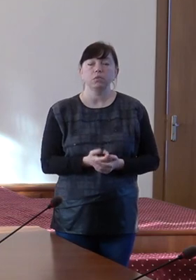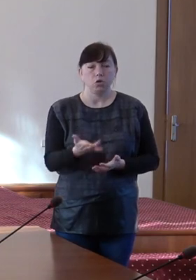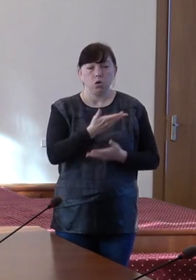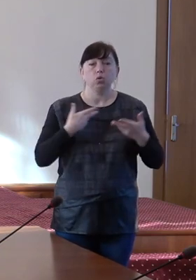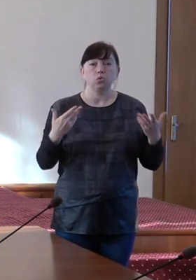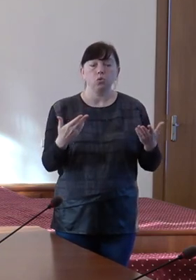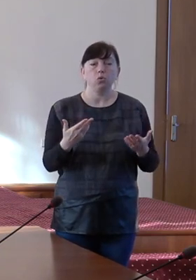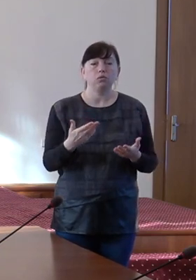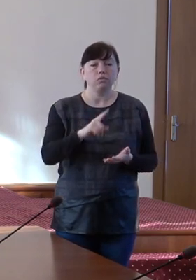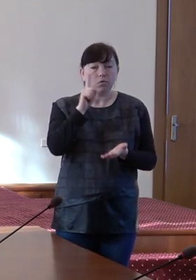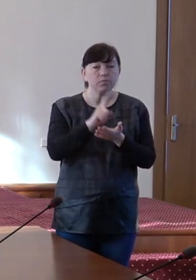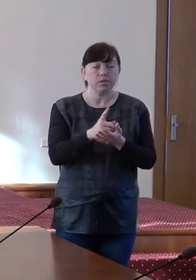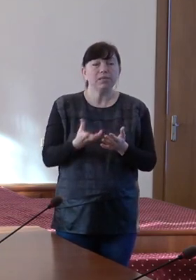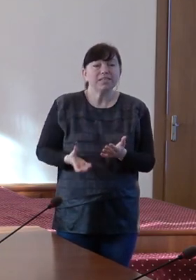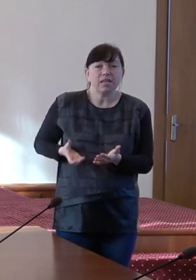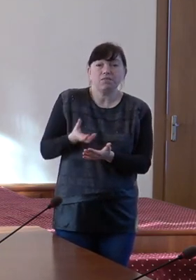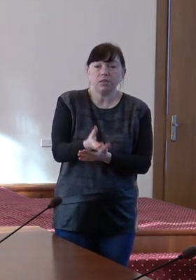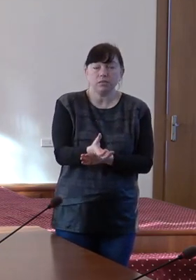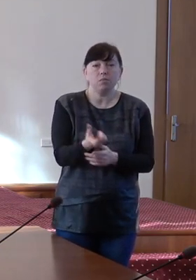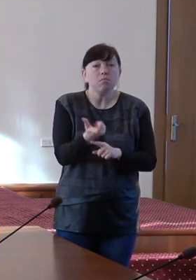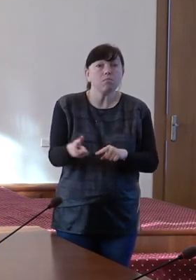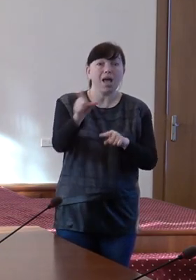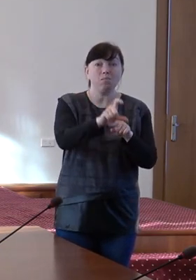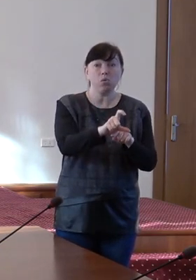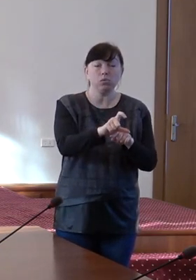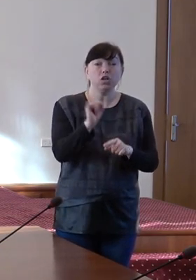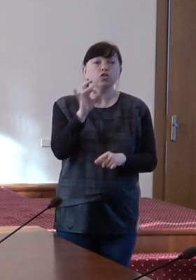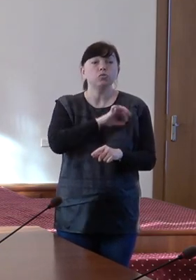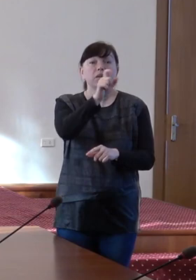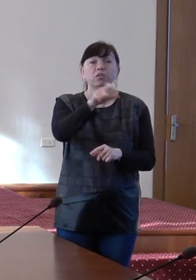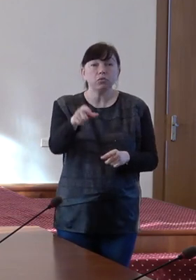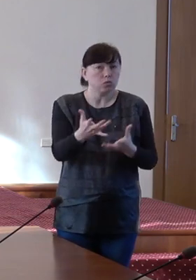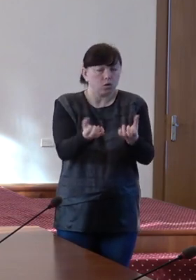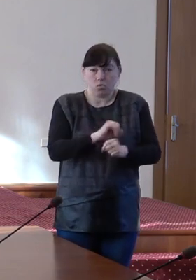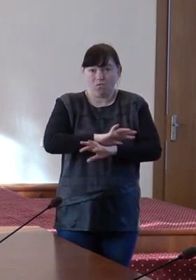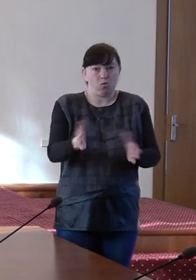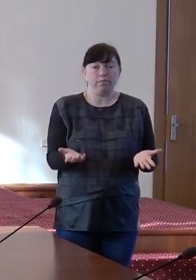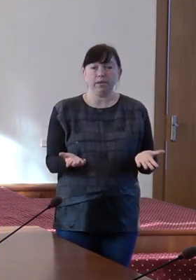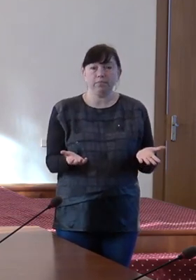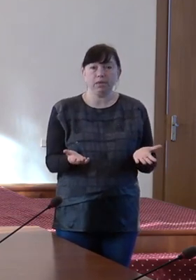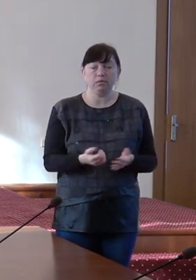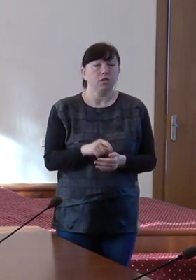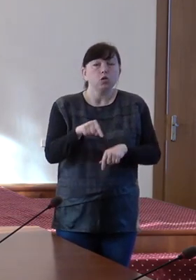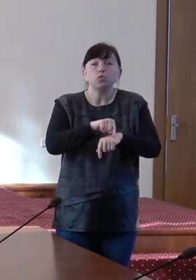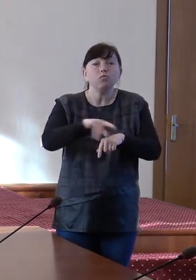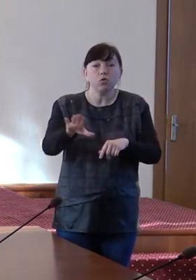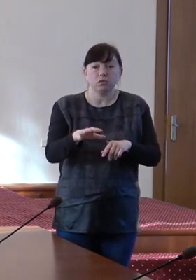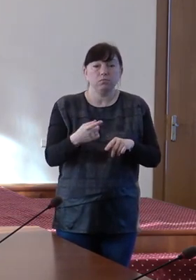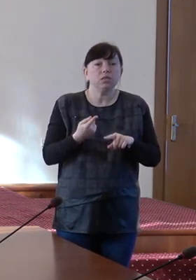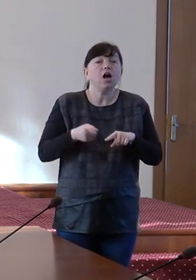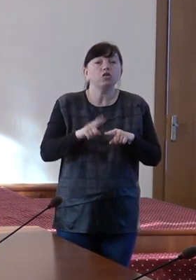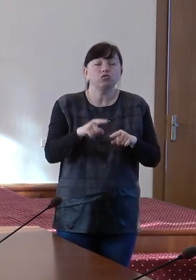noi trebuie să investim mai mult în ele, iar beneficiarii nu vor simți o